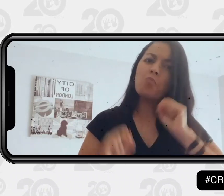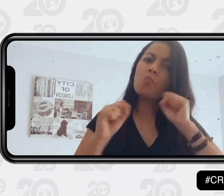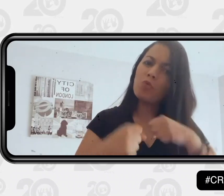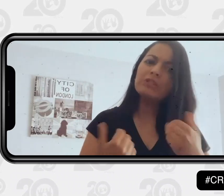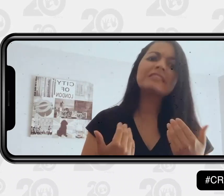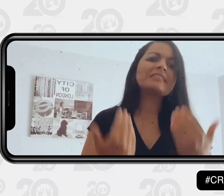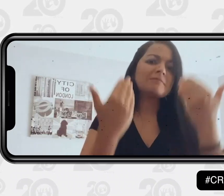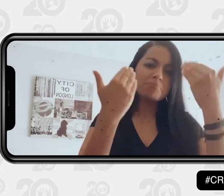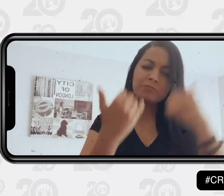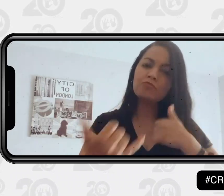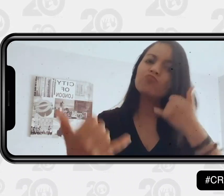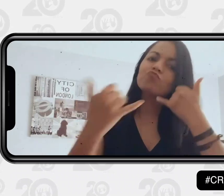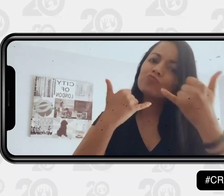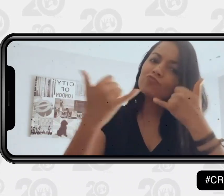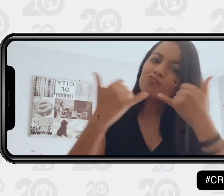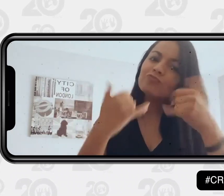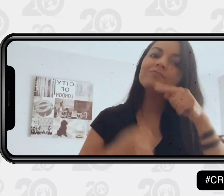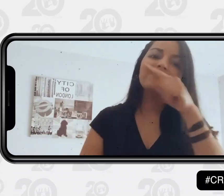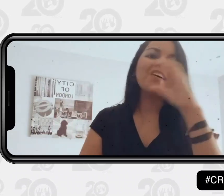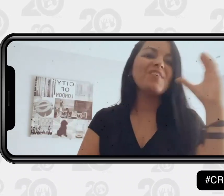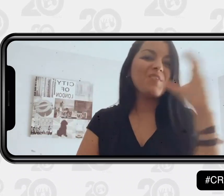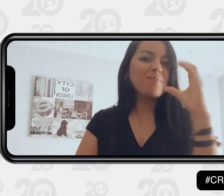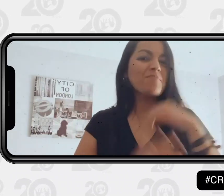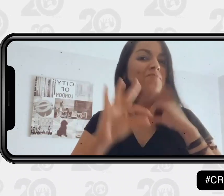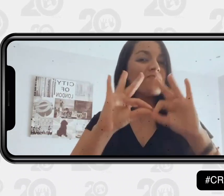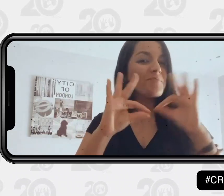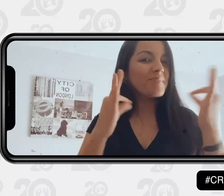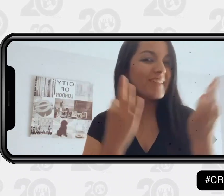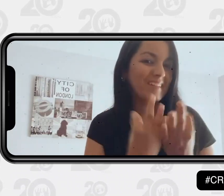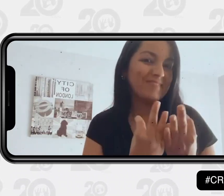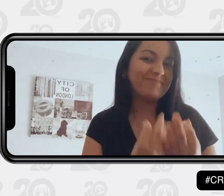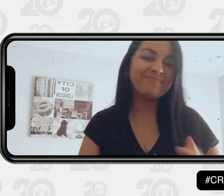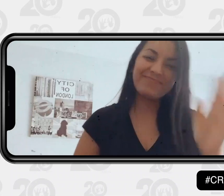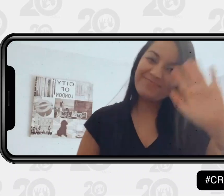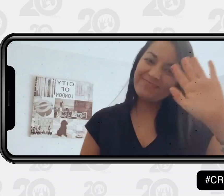beneficiada para poder llamar a mi familia que está allí en Colombia. Felicitaciones.